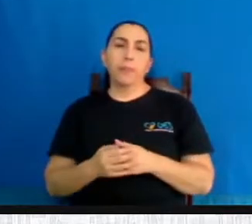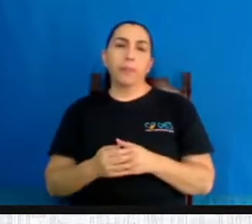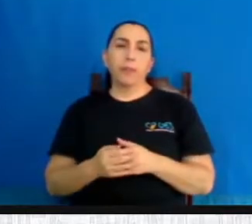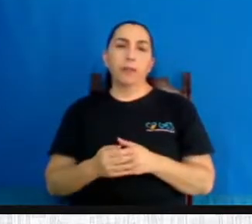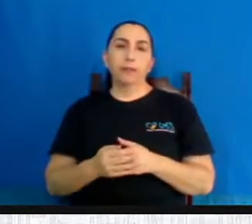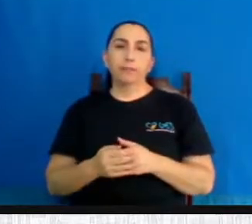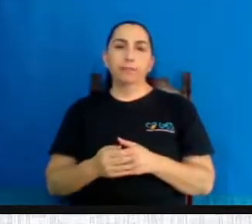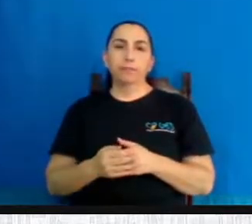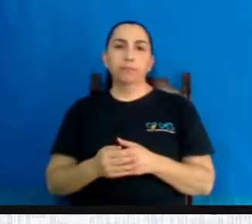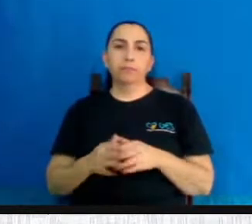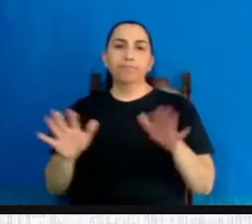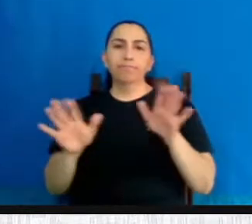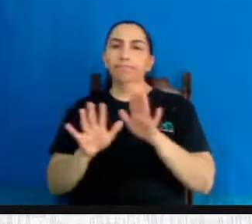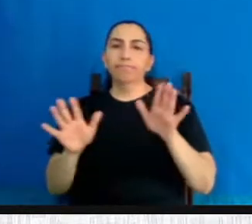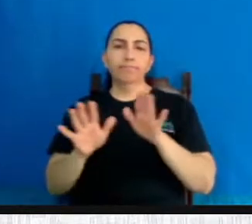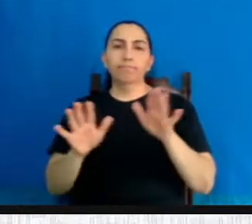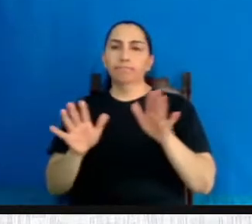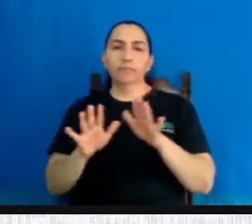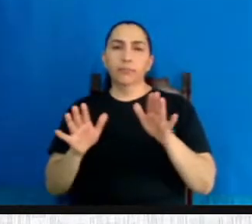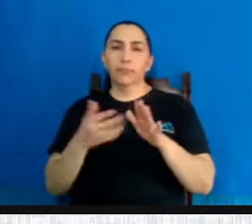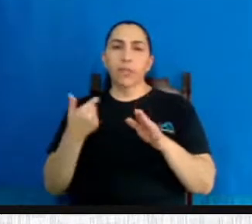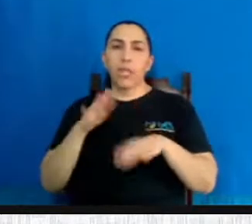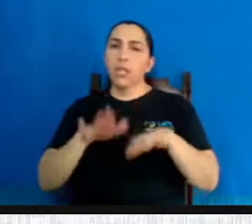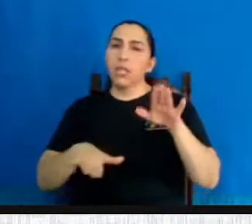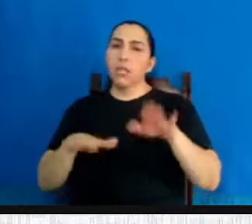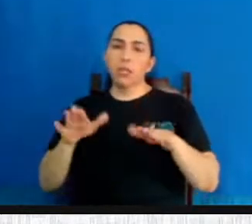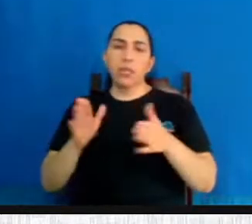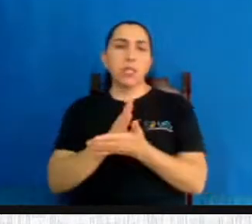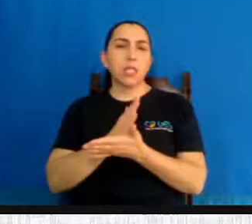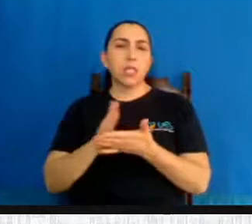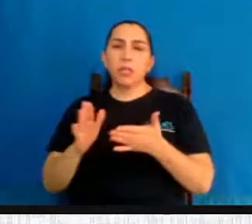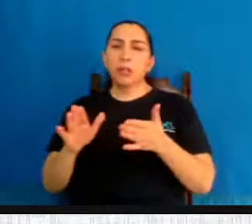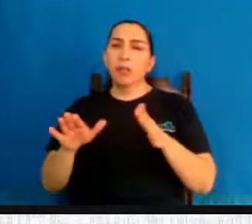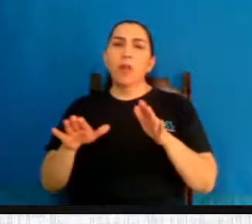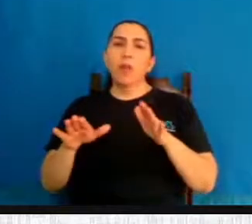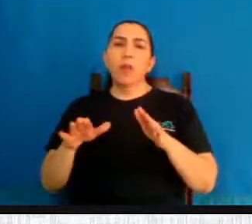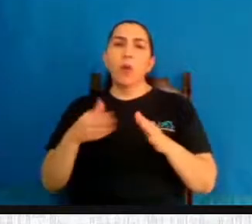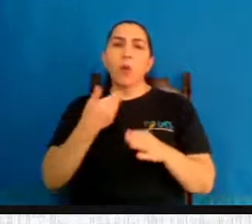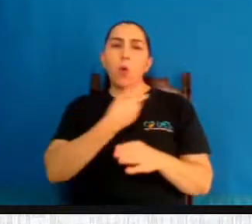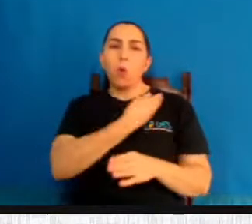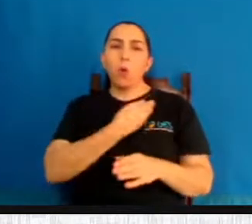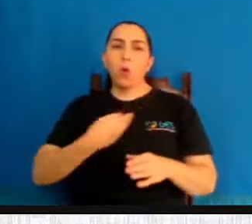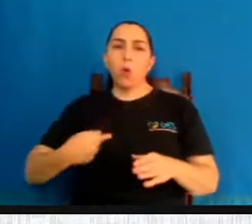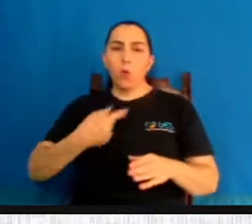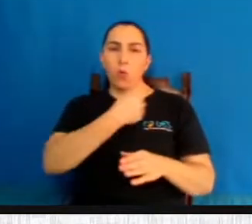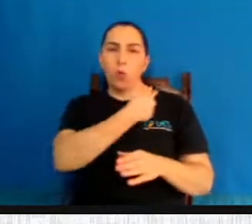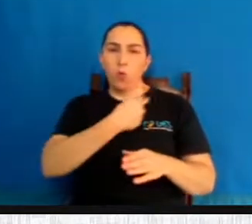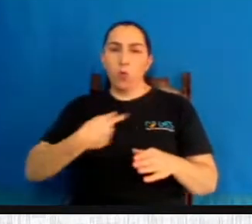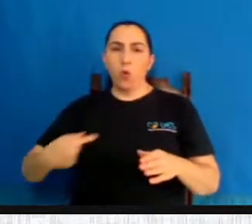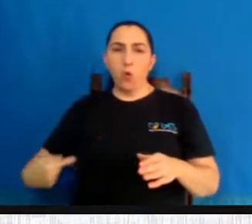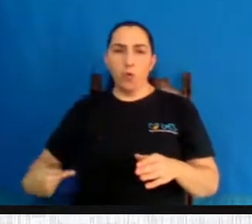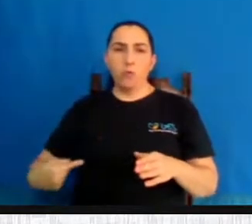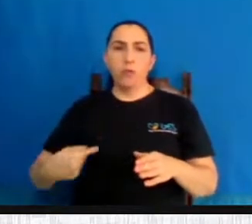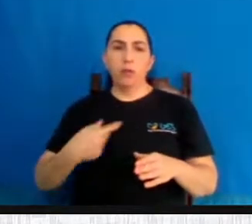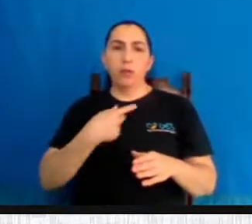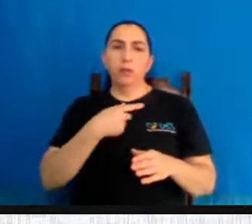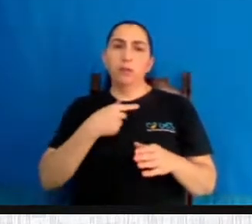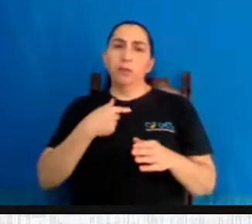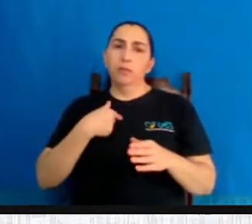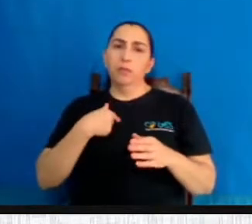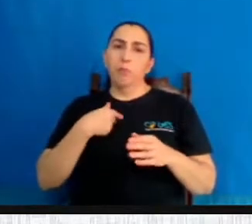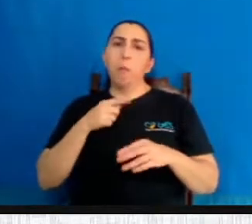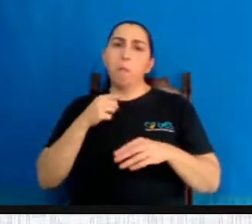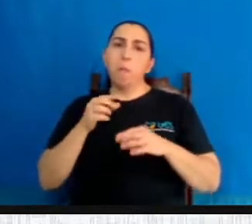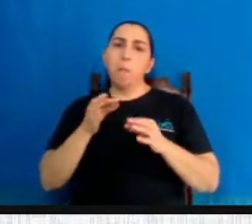Ok. talvez o governo, algumas pessoas de uma parte do governo possam ter essa proposta de pena de morte,